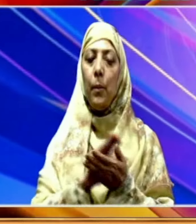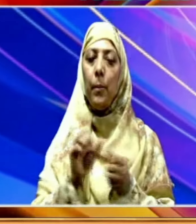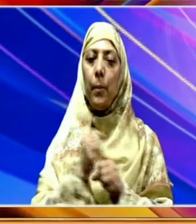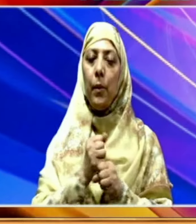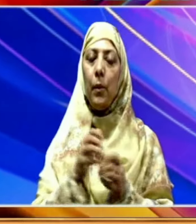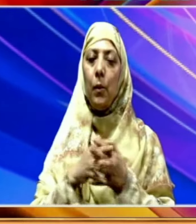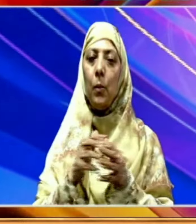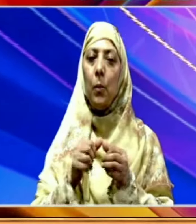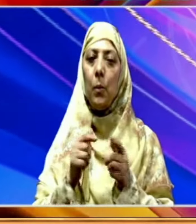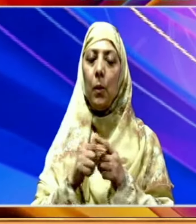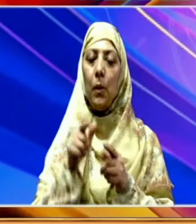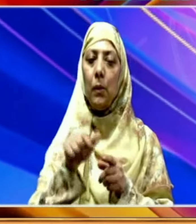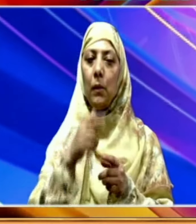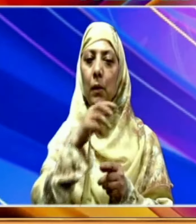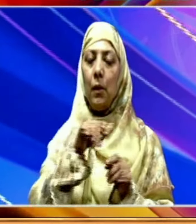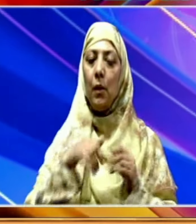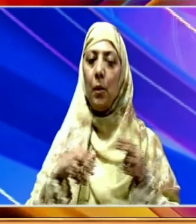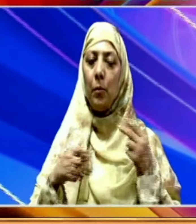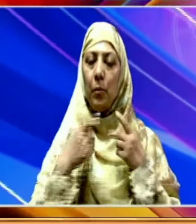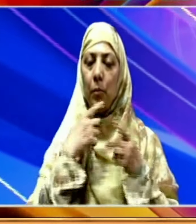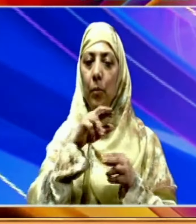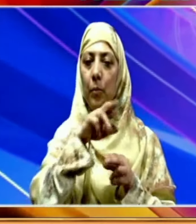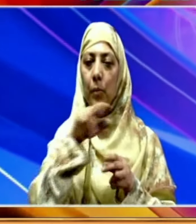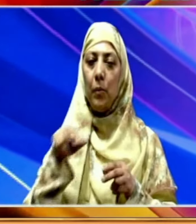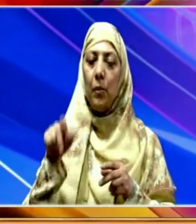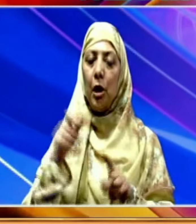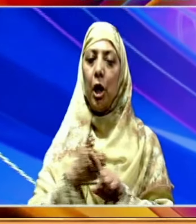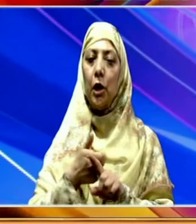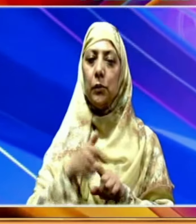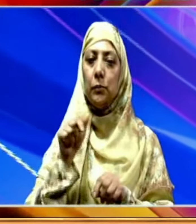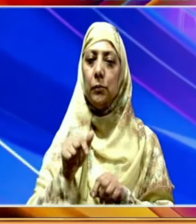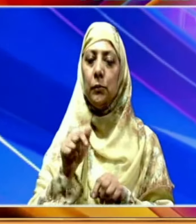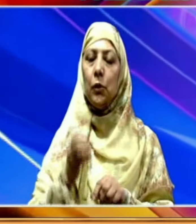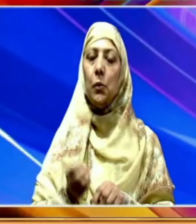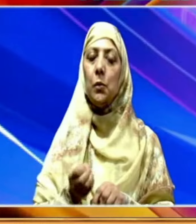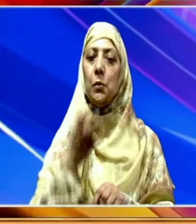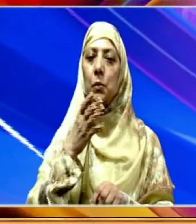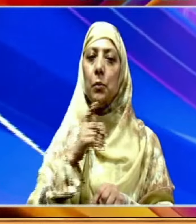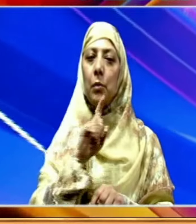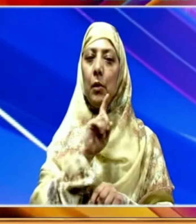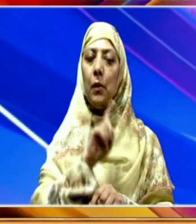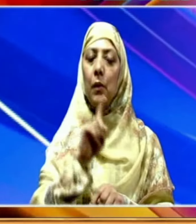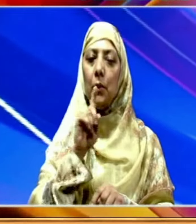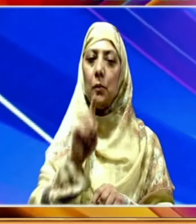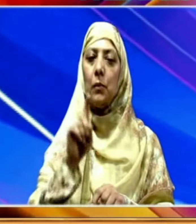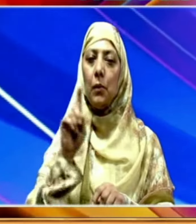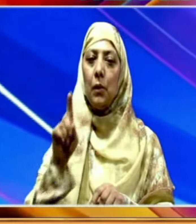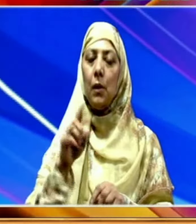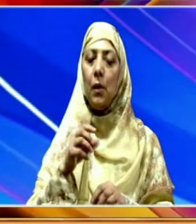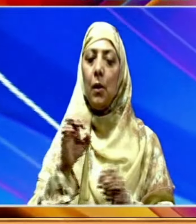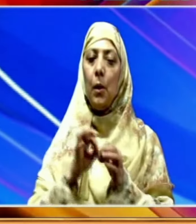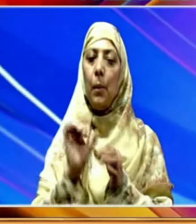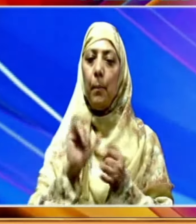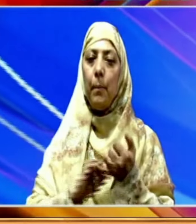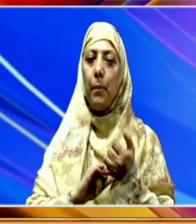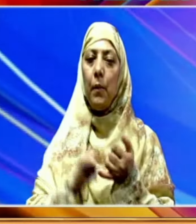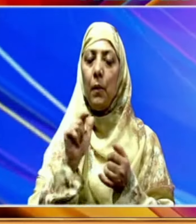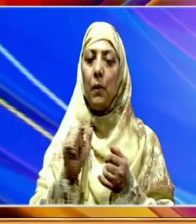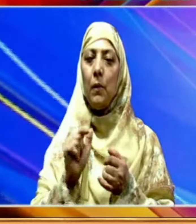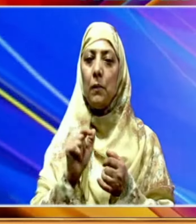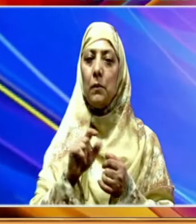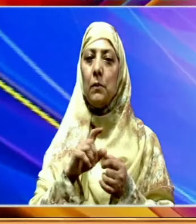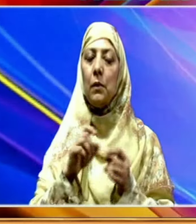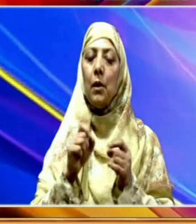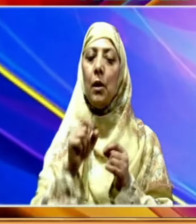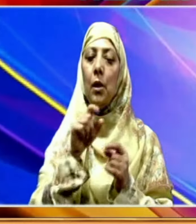کیمپ سے کشمیر وادی کے لیے روانہ ہوا یہ یاتری آب سو سویرے ایک سو گیارہ گاڑیوں کے ایک کافلے میں بنیادی